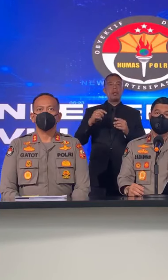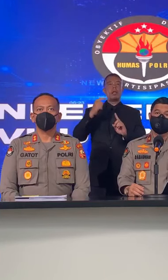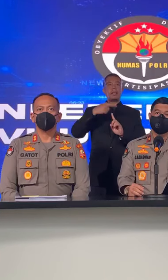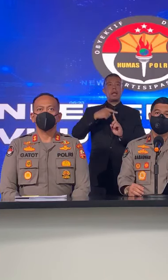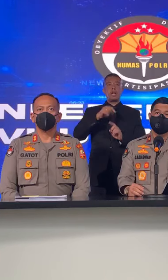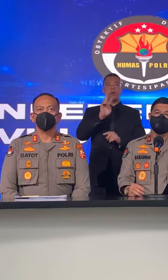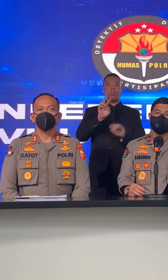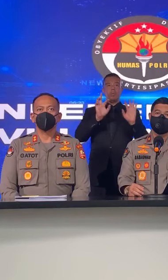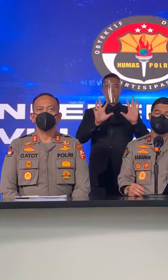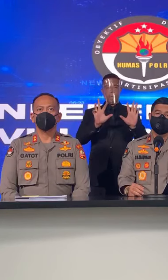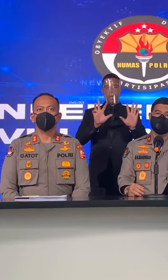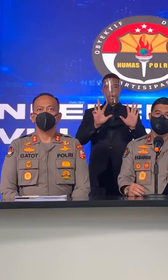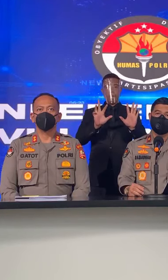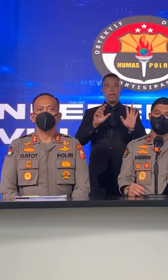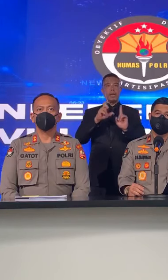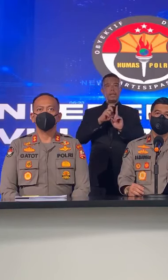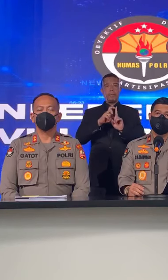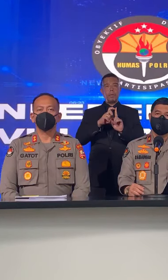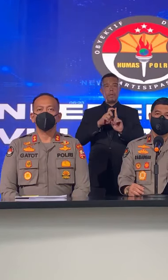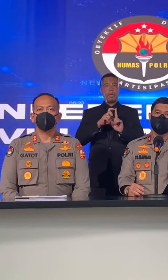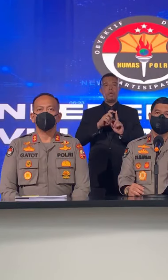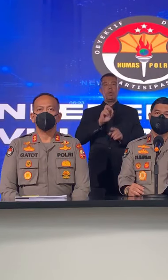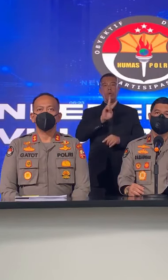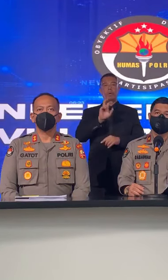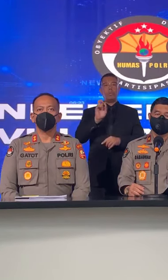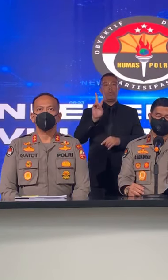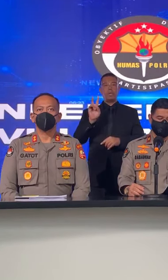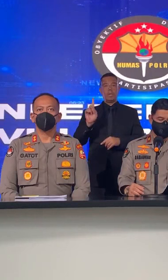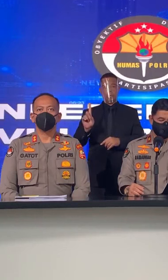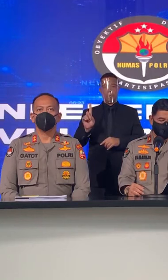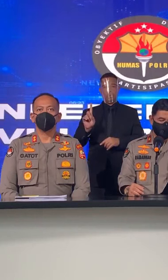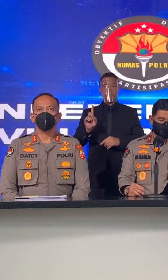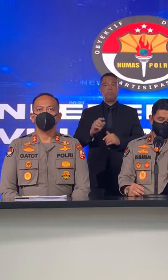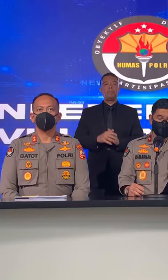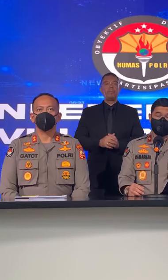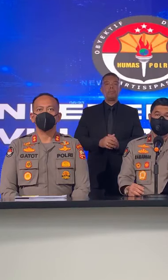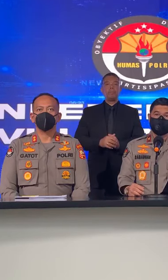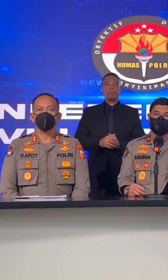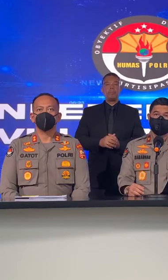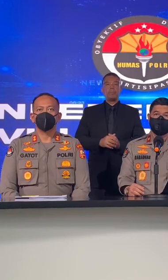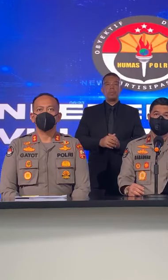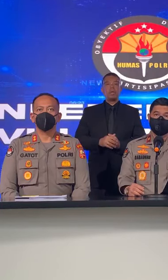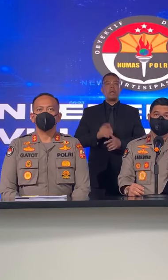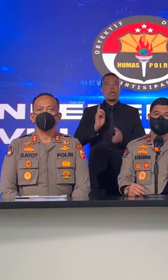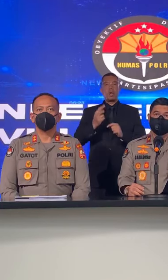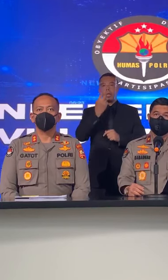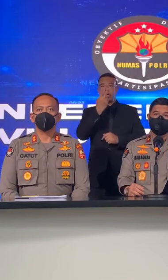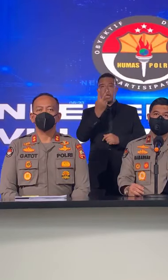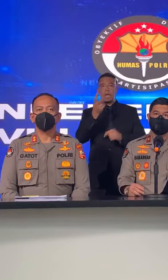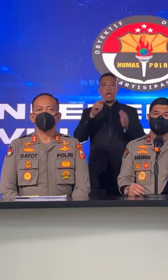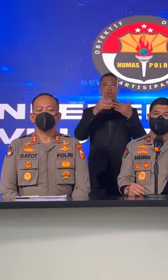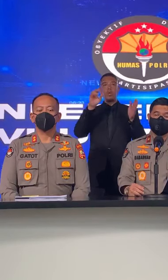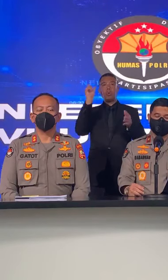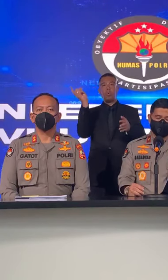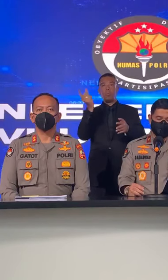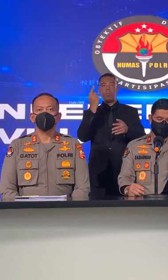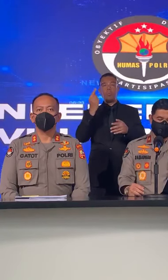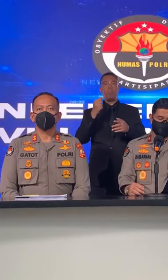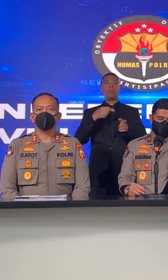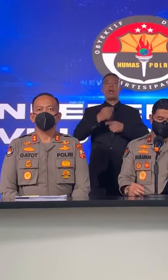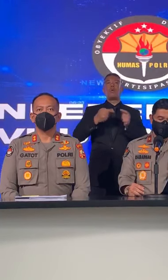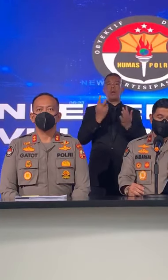tanggal 29 Desember 2021. Secara umum tren gangguan